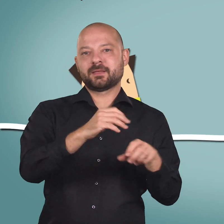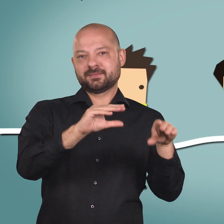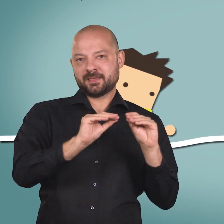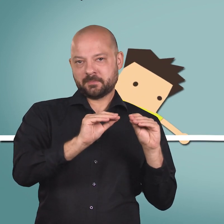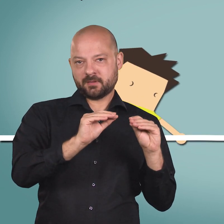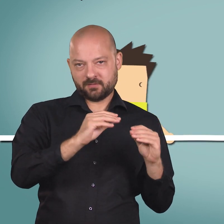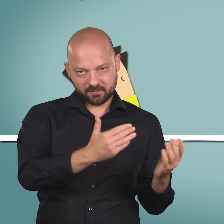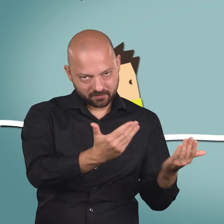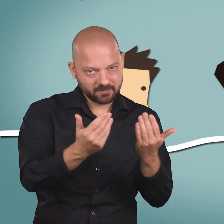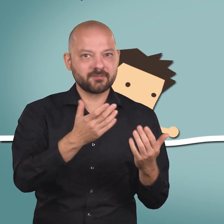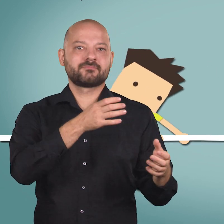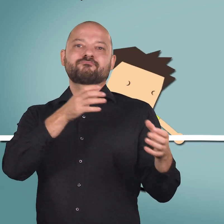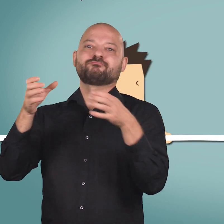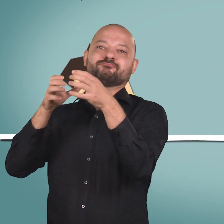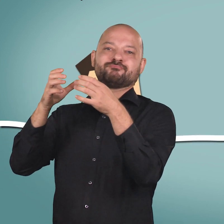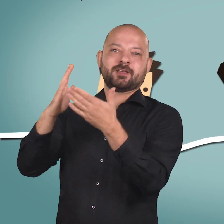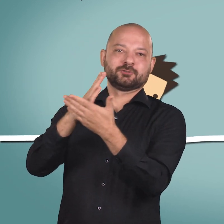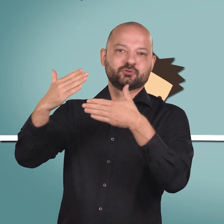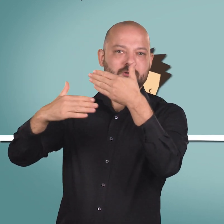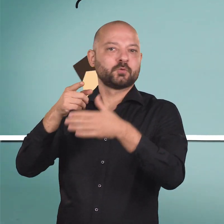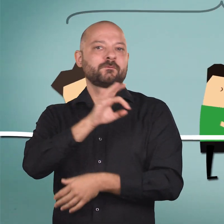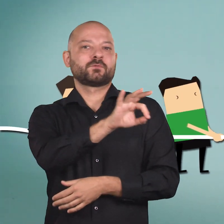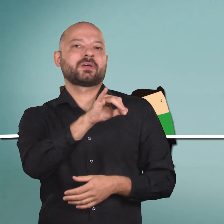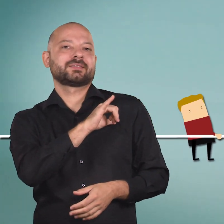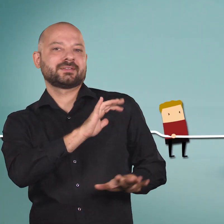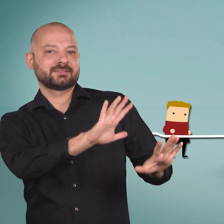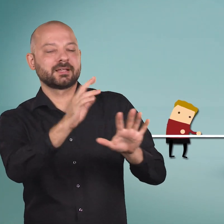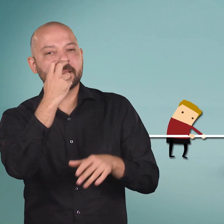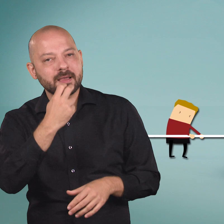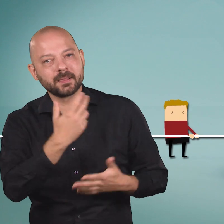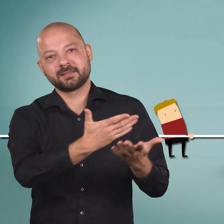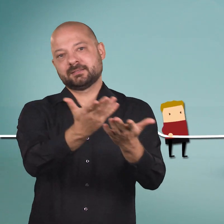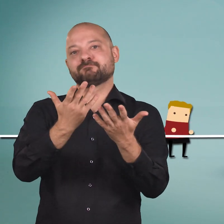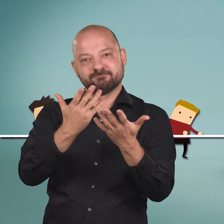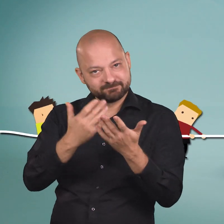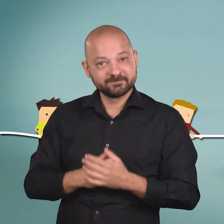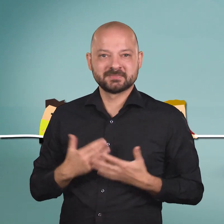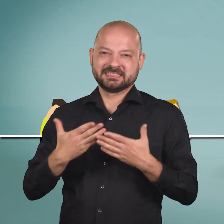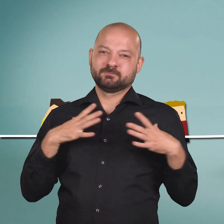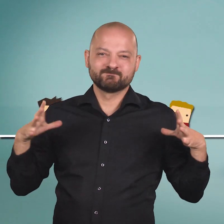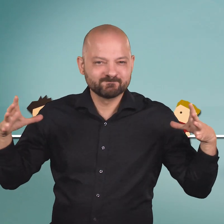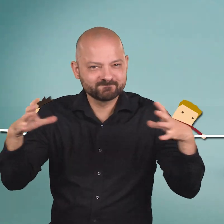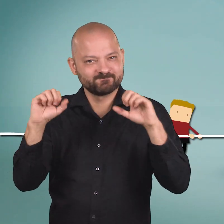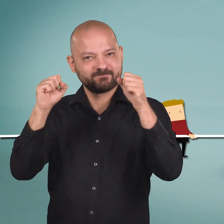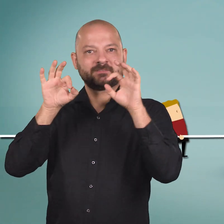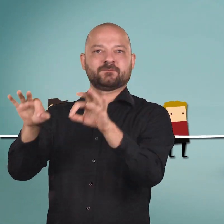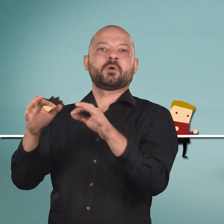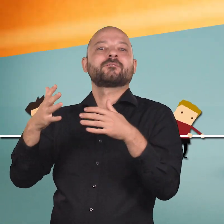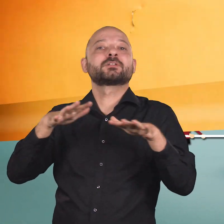Interessen der Beschäftigten und Lehrlinge Gehör finden. Lassen Sie uns gemeinsam die Wirtschaftsmacht von nebenan auf Erfolgskurs halten.